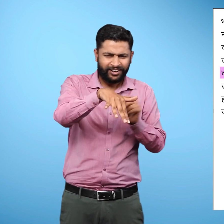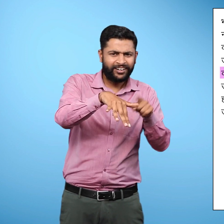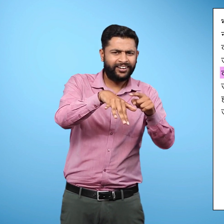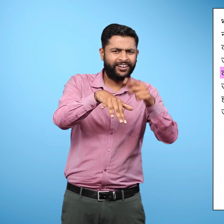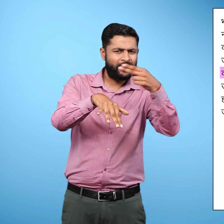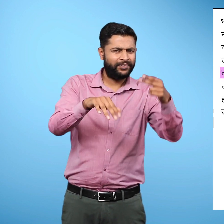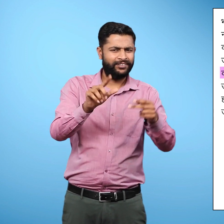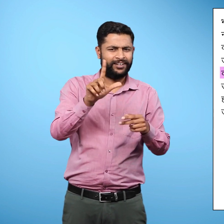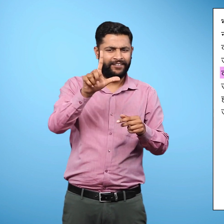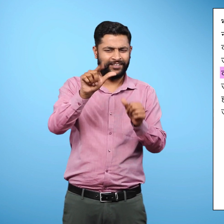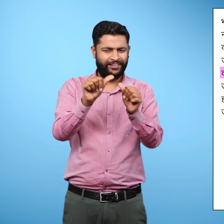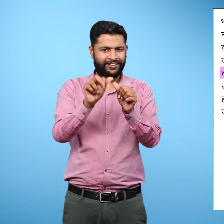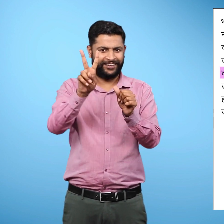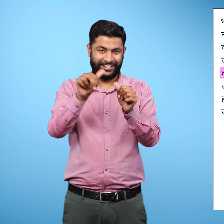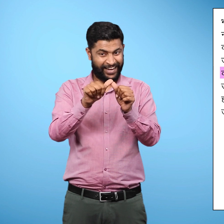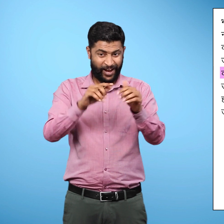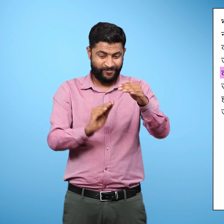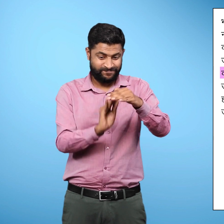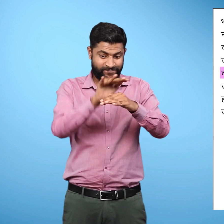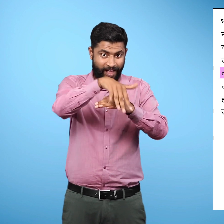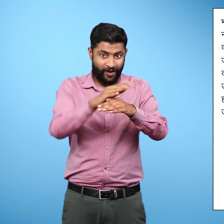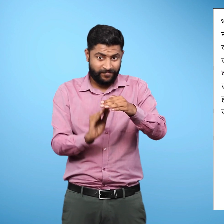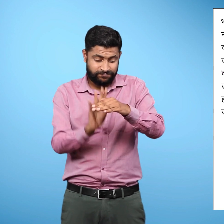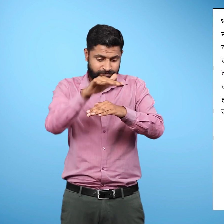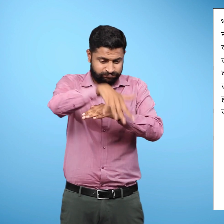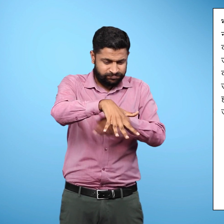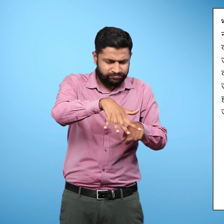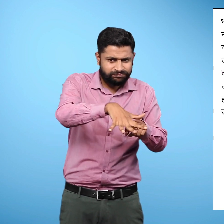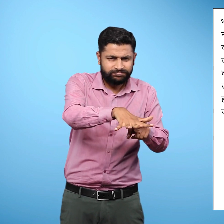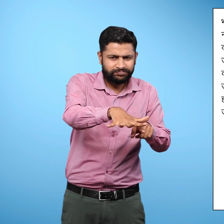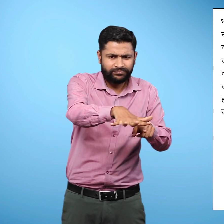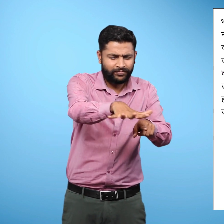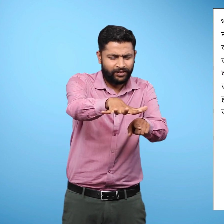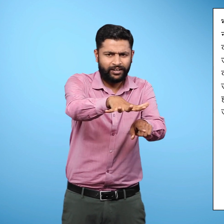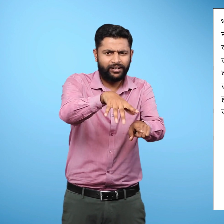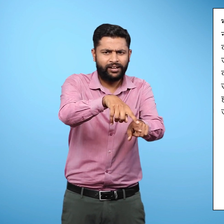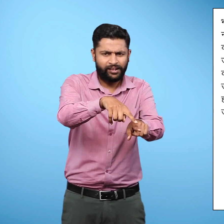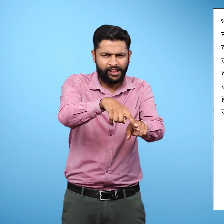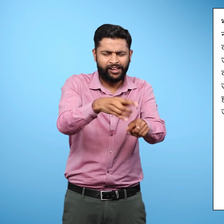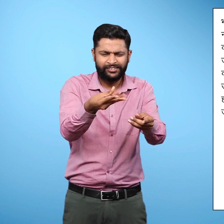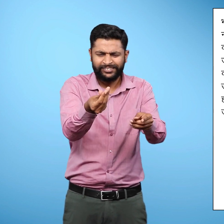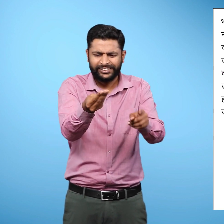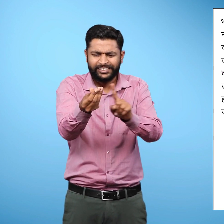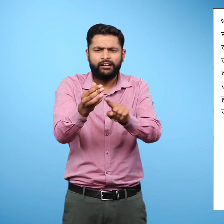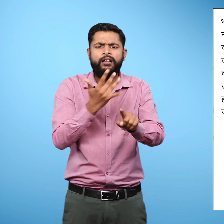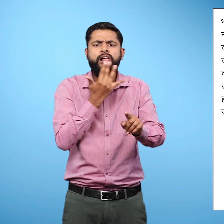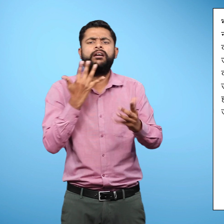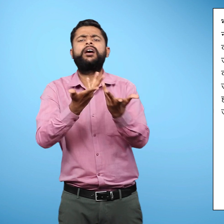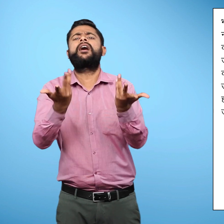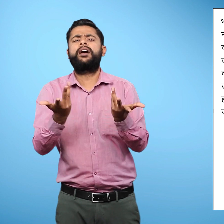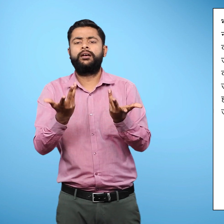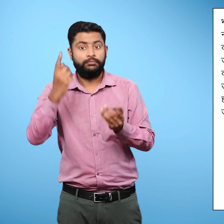है।